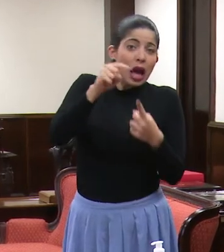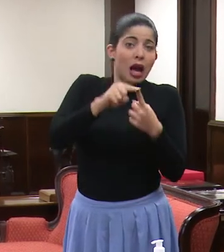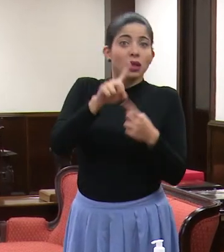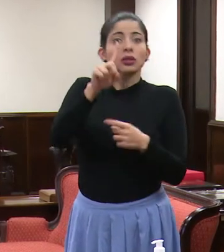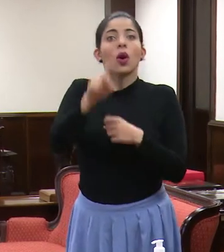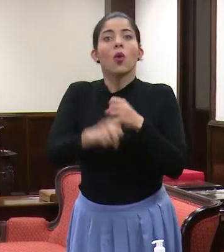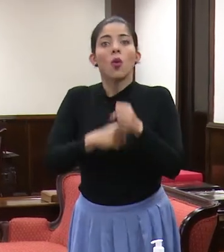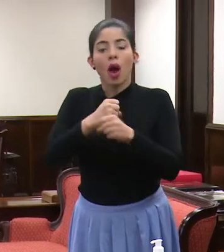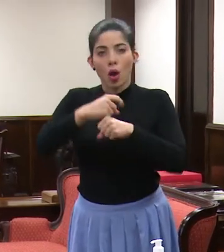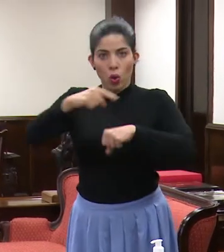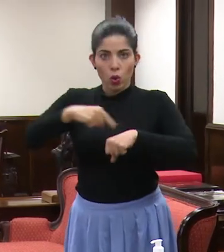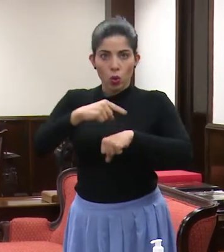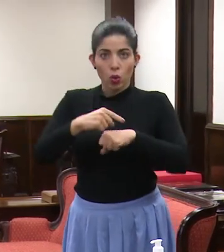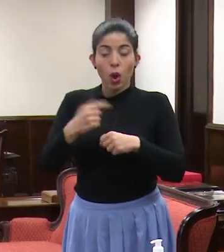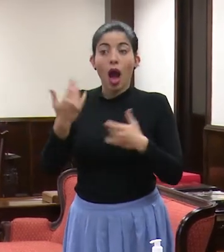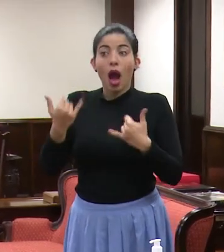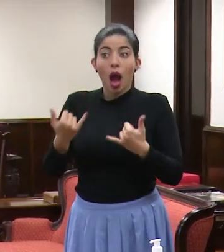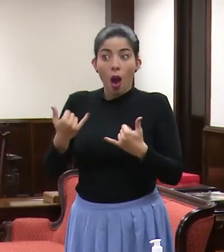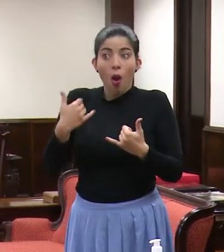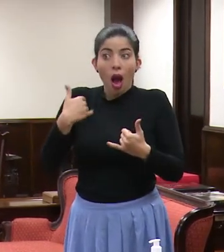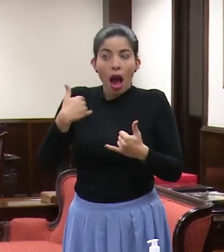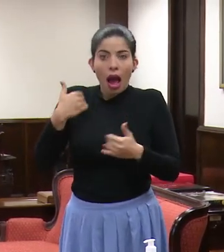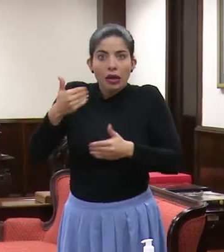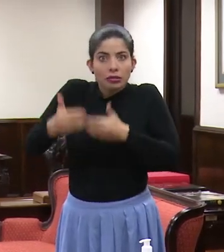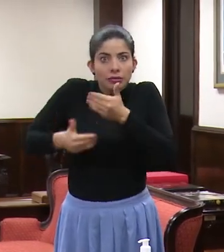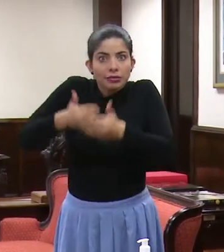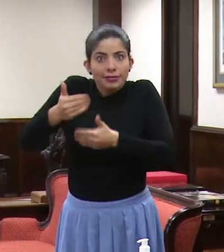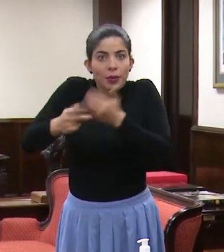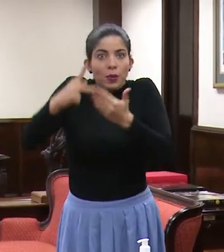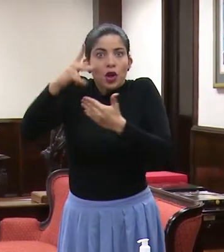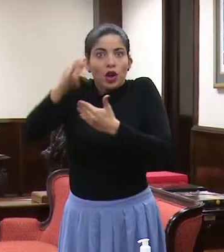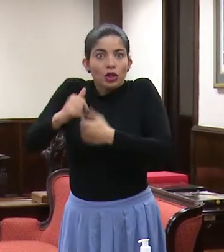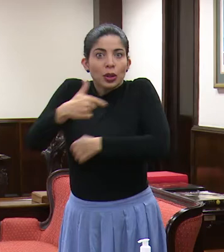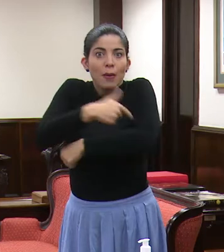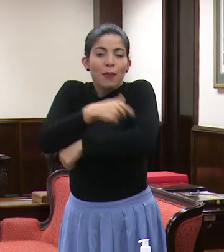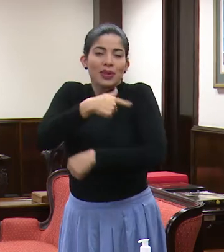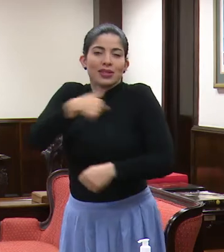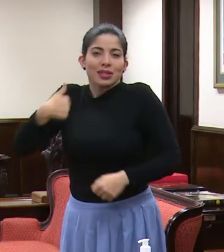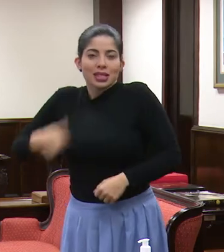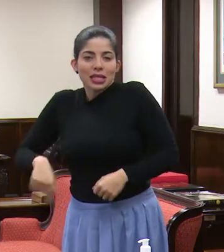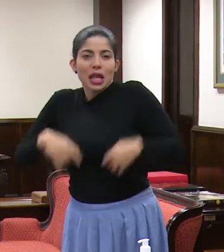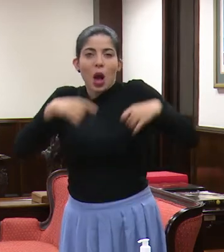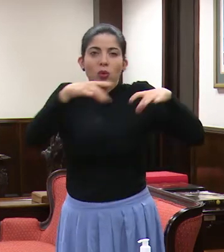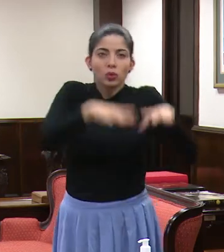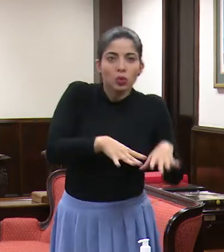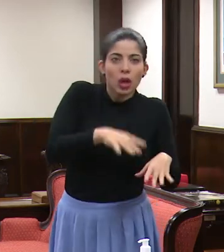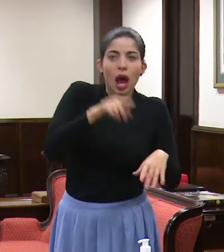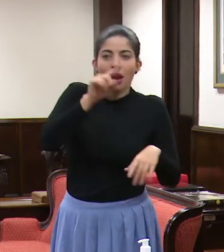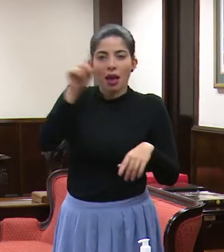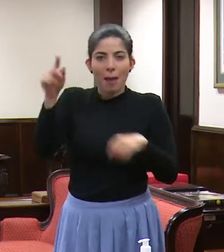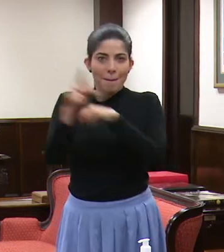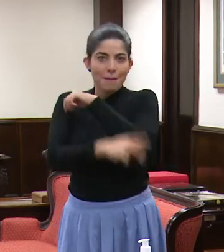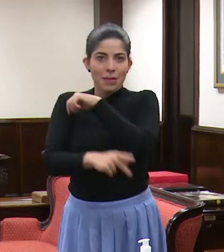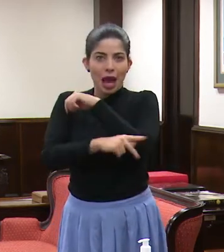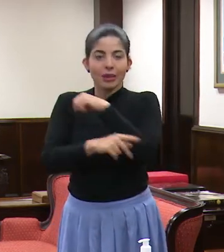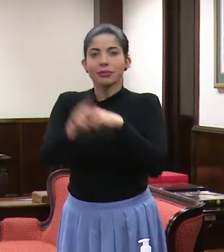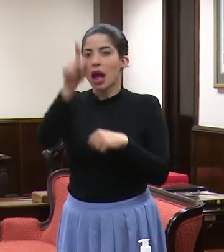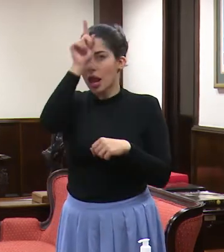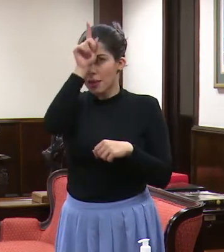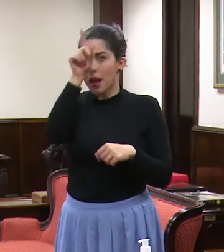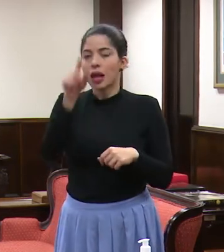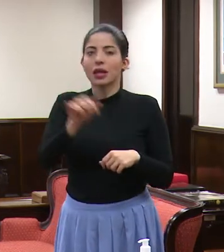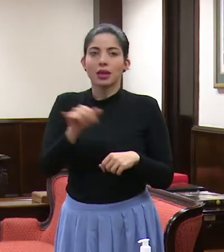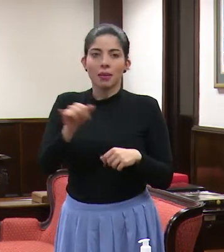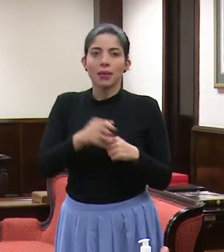cierto que hay adelanto de vacunas en este momento, el proyecto de vacuna, el caso de China, de Australia, de otros países de Alemania